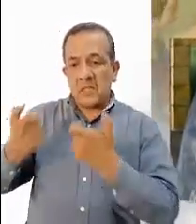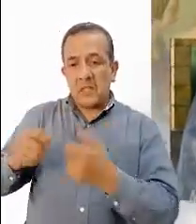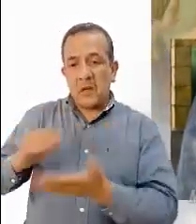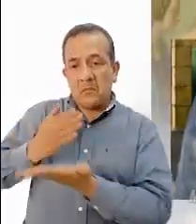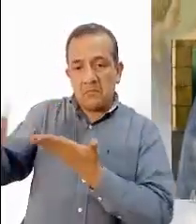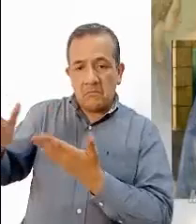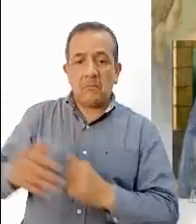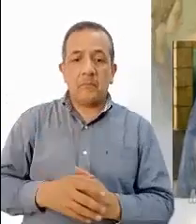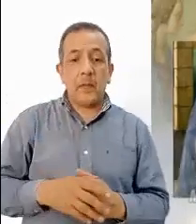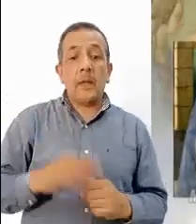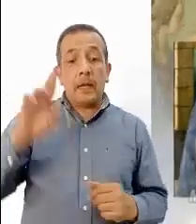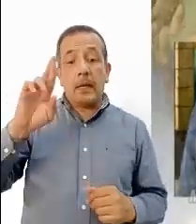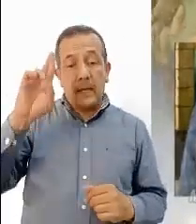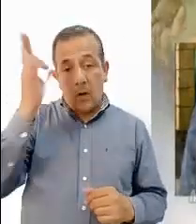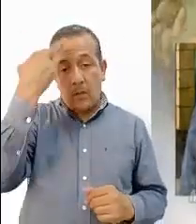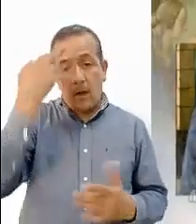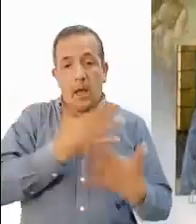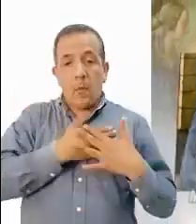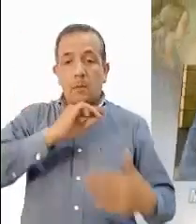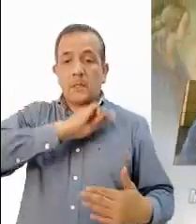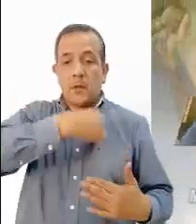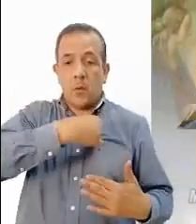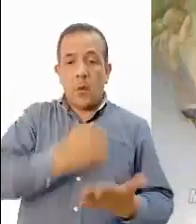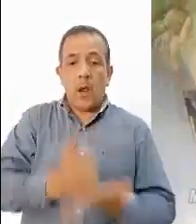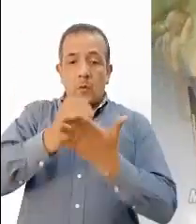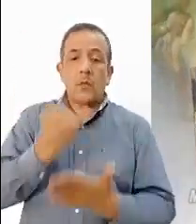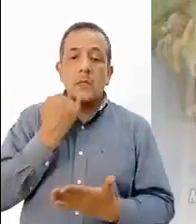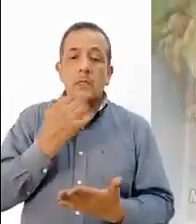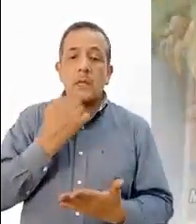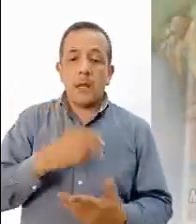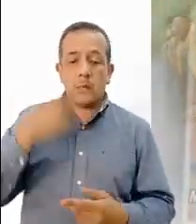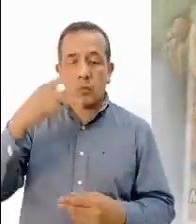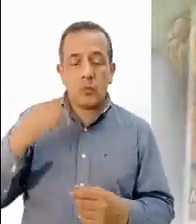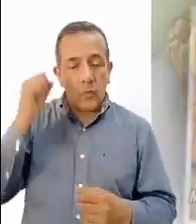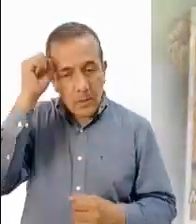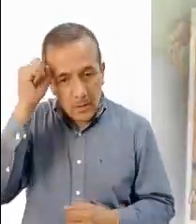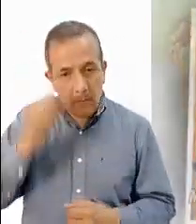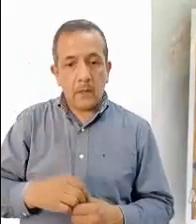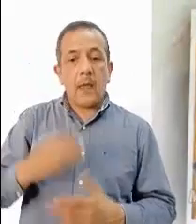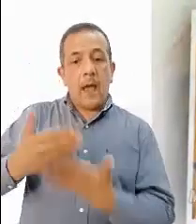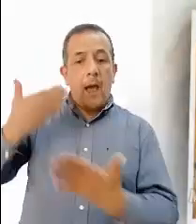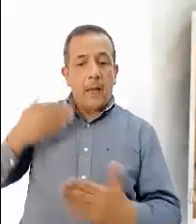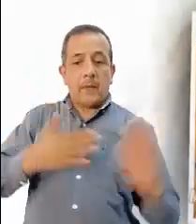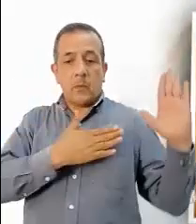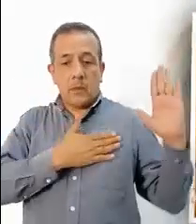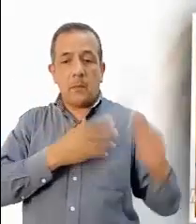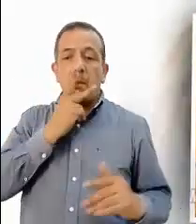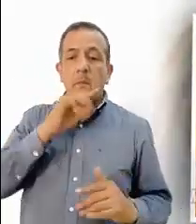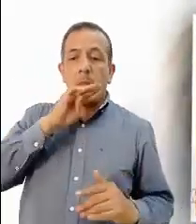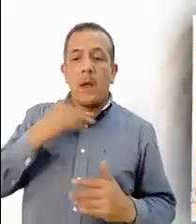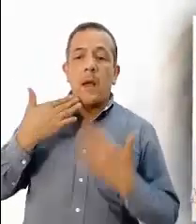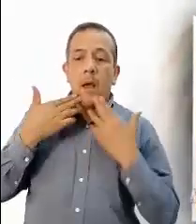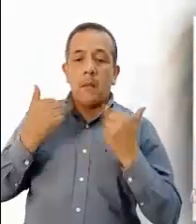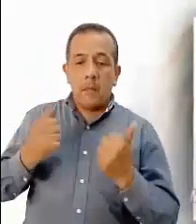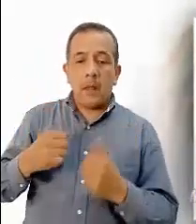misericordia, viene la ayuda de Israel su siervo, como lo había prometido a nuestros padres, a Abraham y a su descendencia para